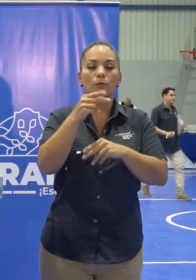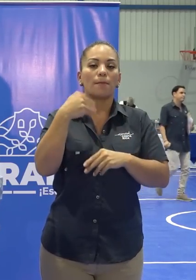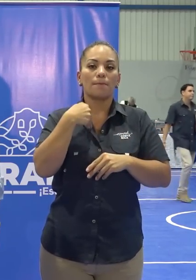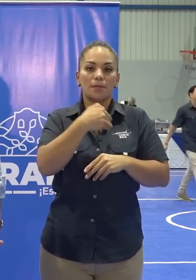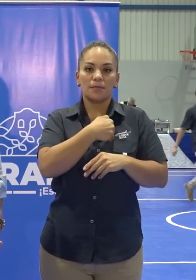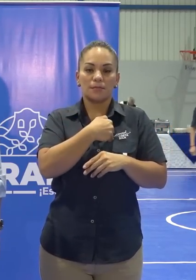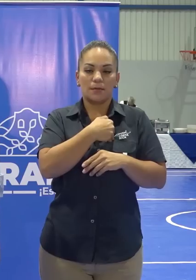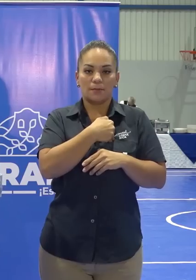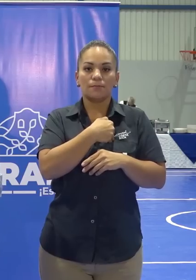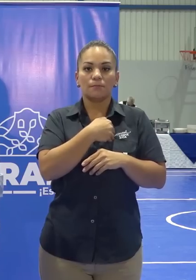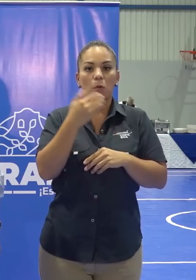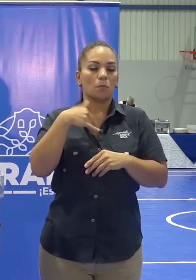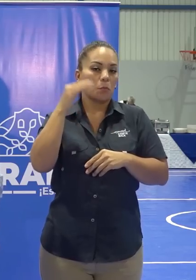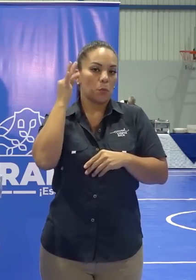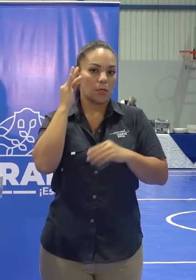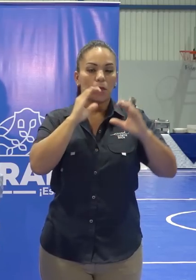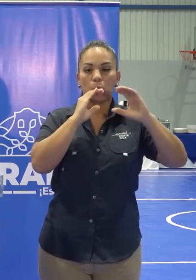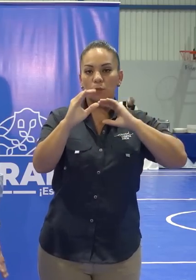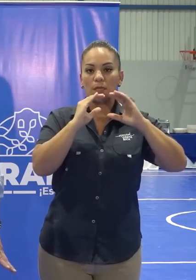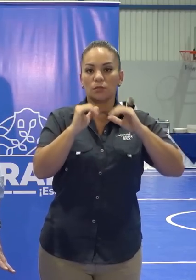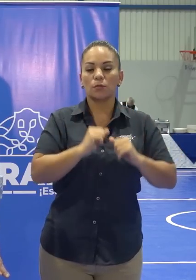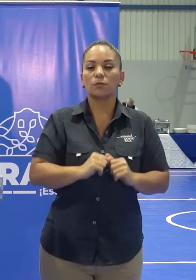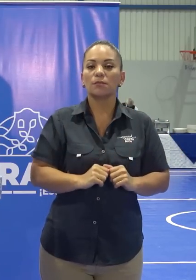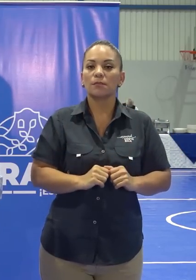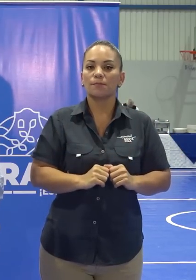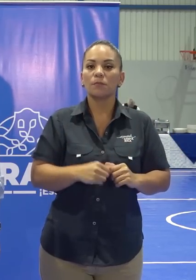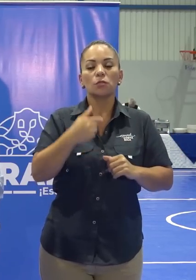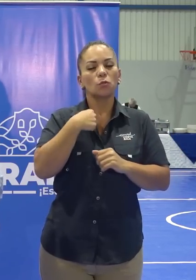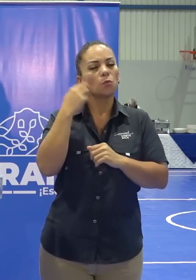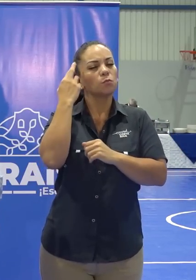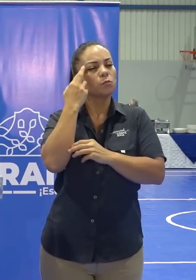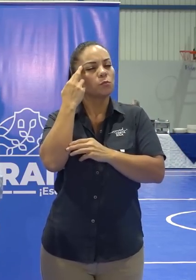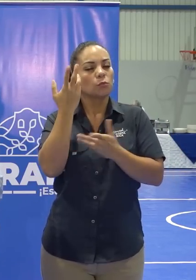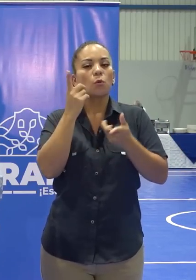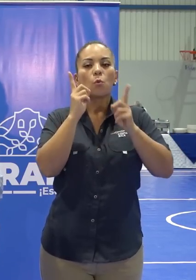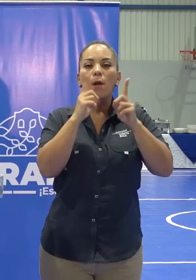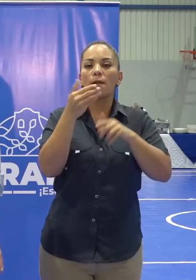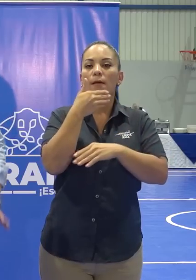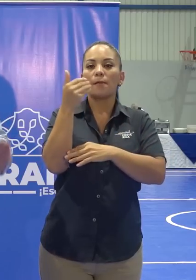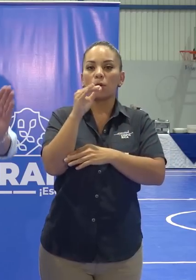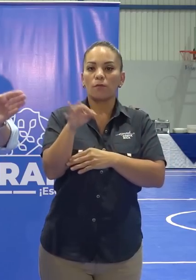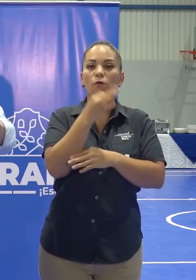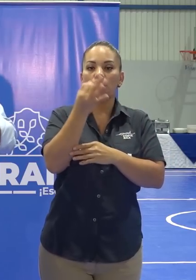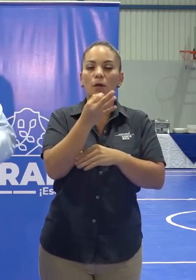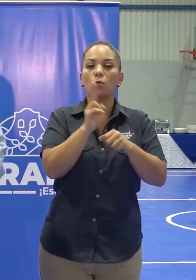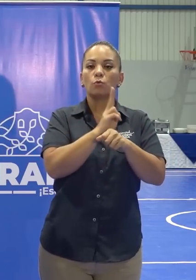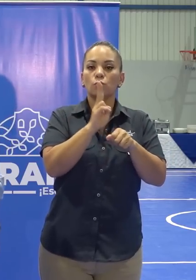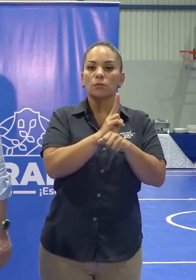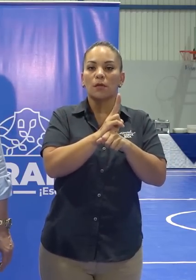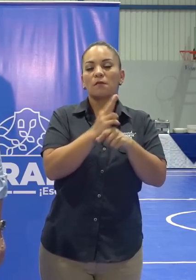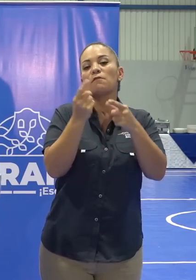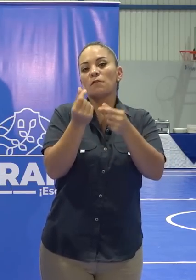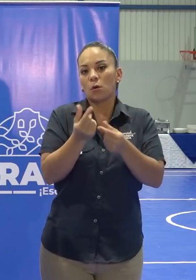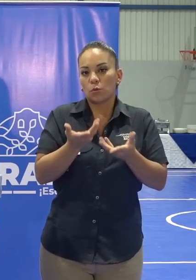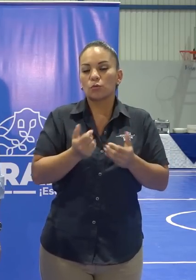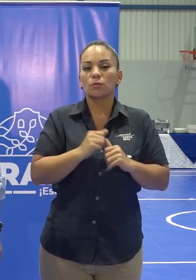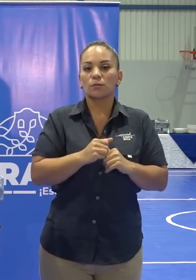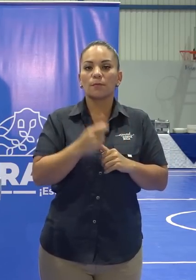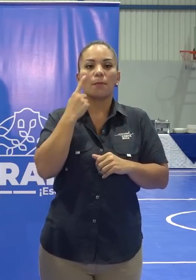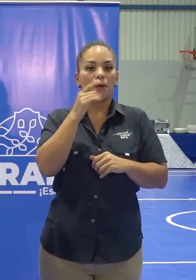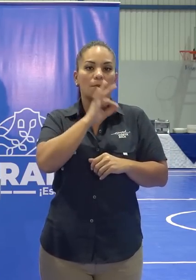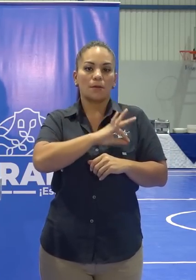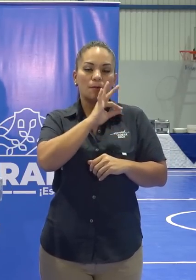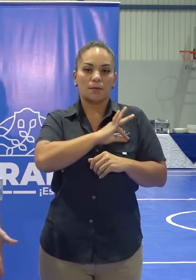o ministro de Comunicaciones. Estoy meditando cuál es la mejor manera de utilizar esos recursos para